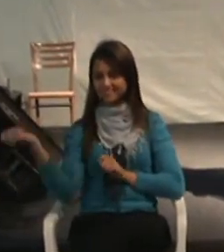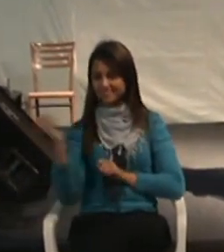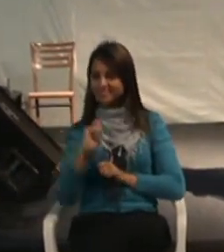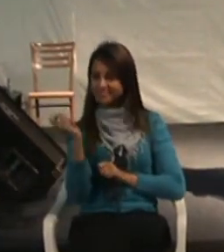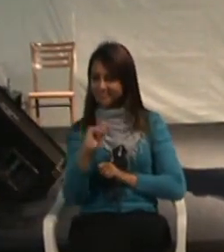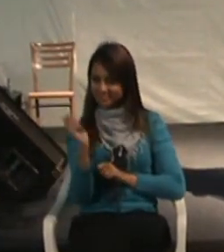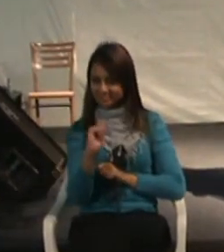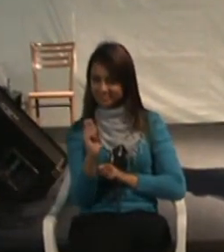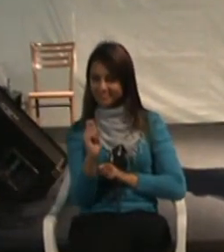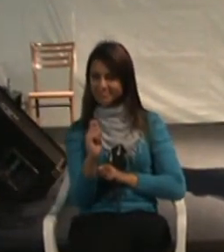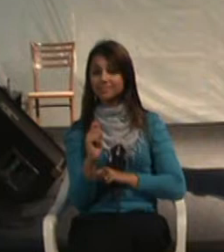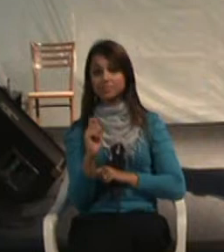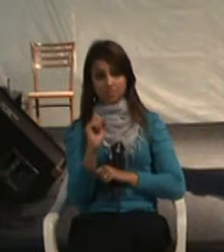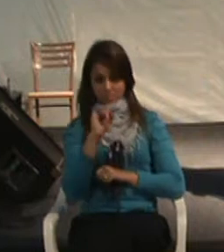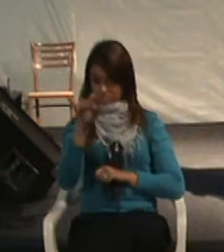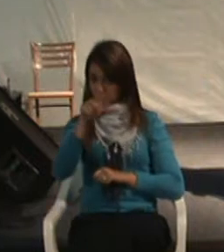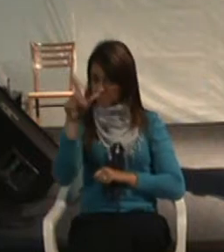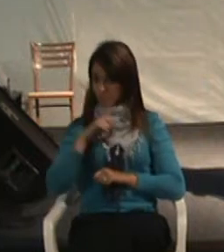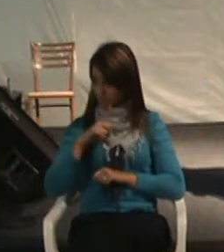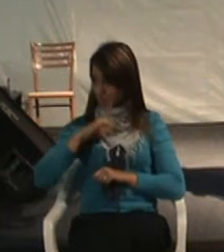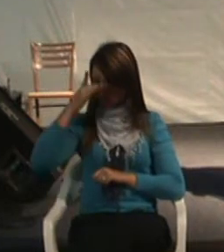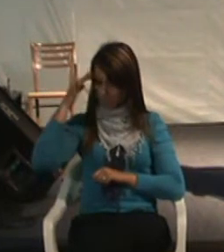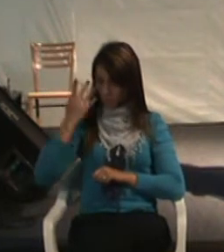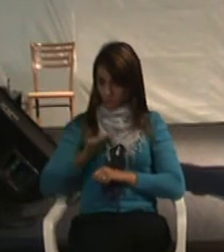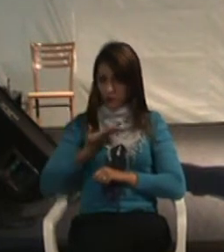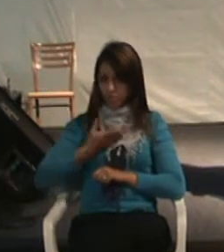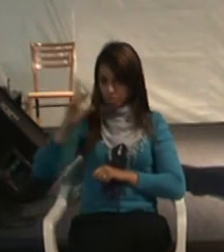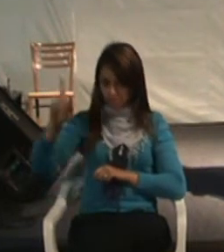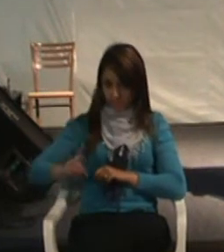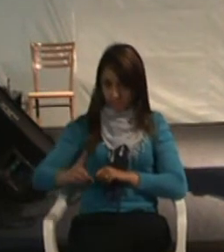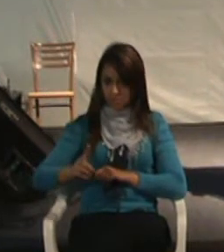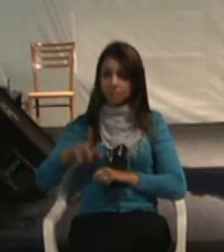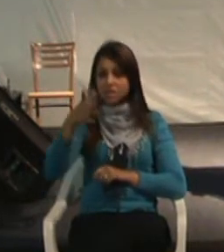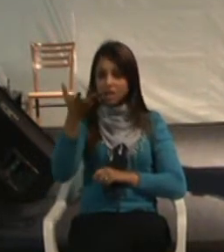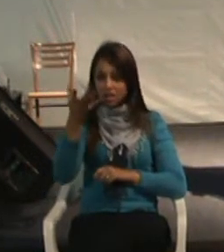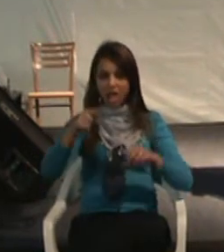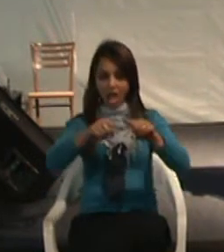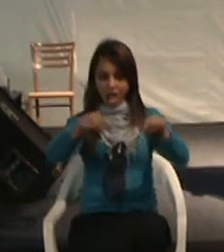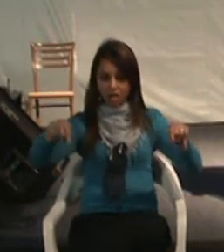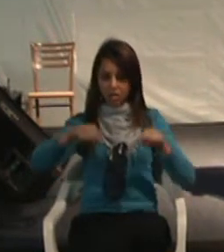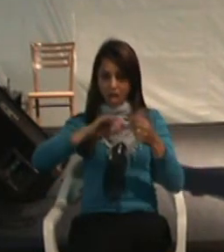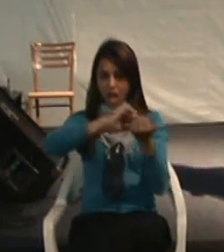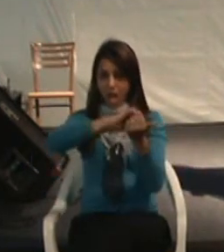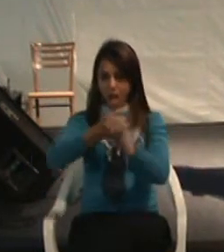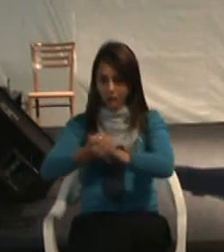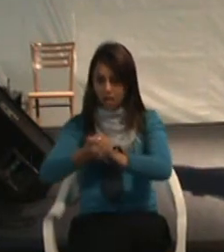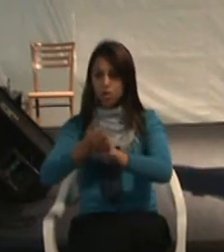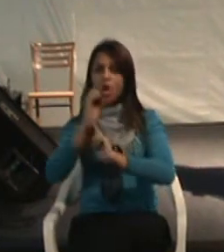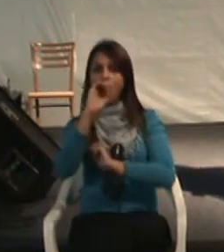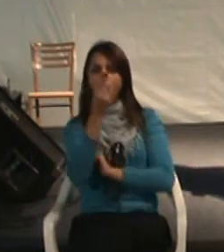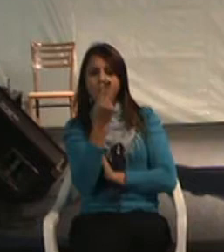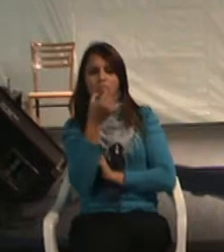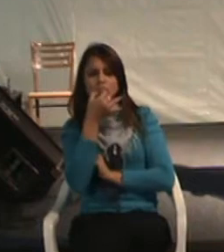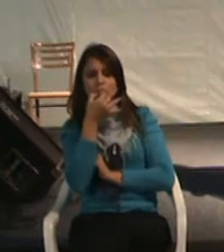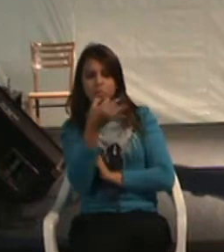tiverem um companheiro com deficiência, e quiserem adequar o ambiente de vocês, ou sugerir,